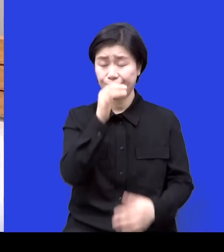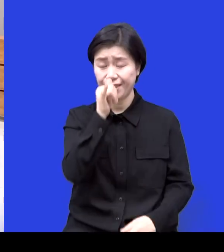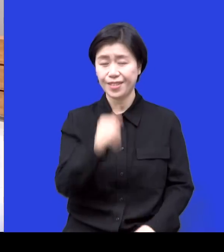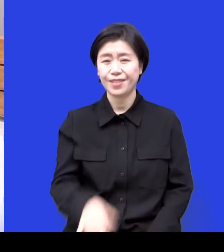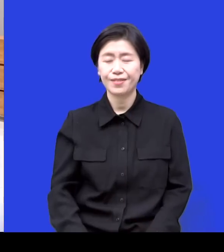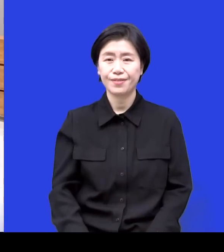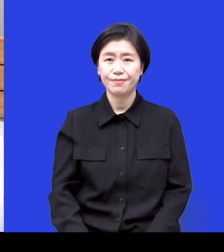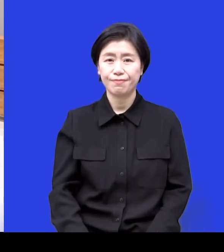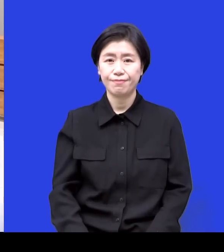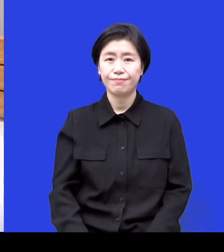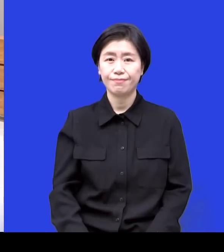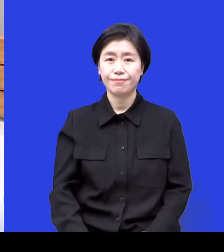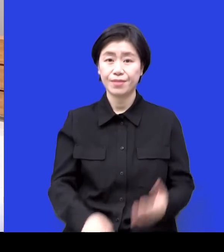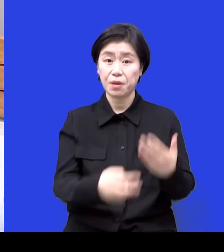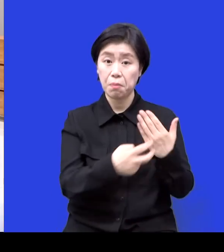그래서 병원비 다 해결했어요? 당시에 네